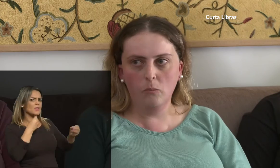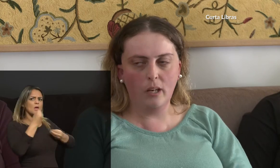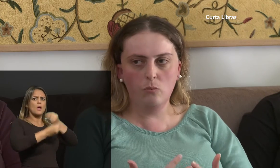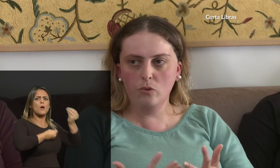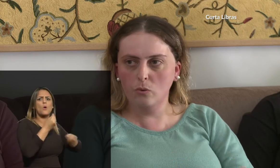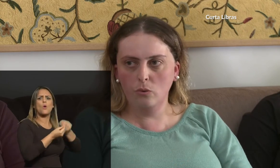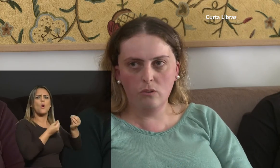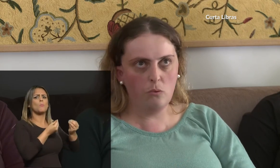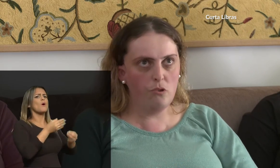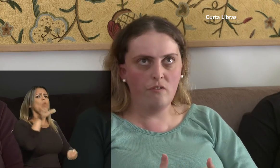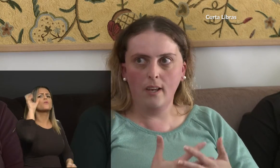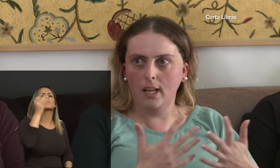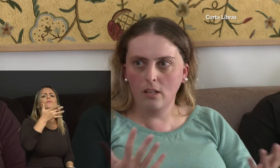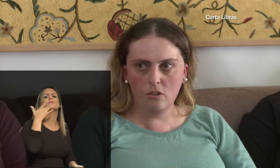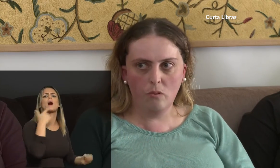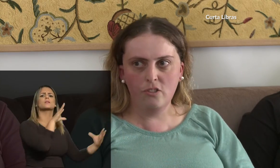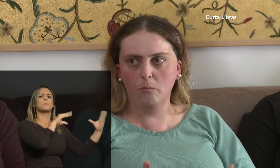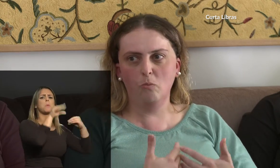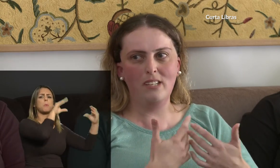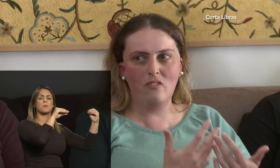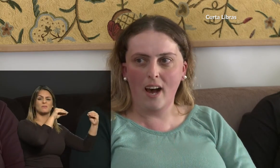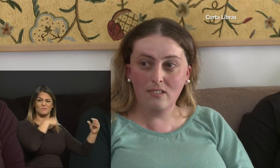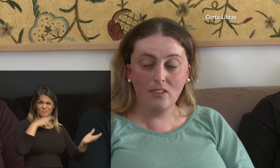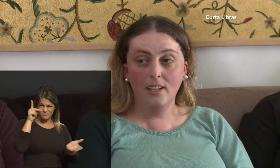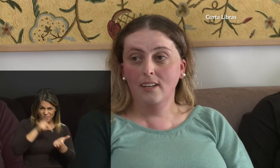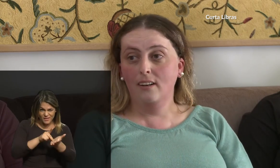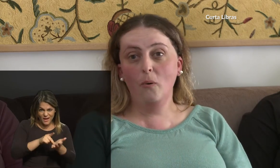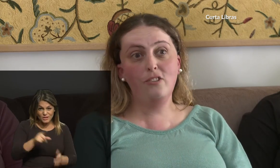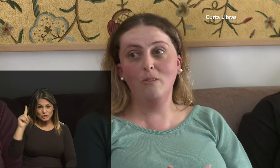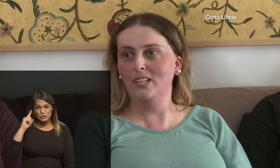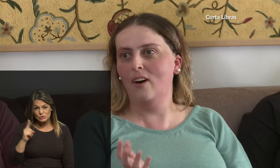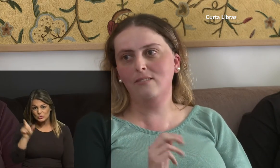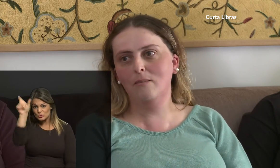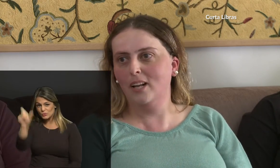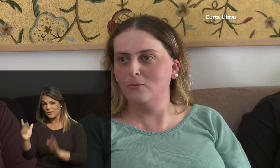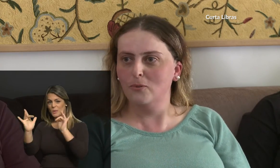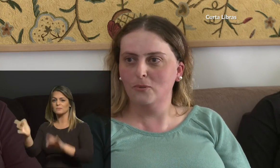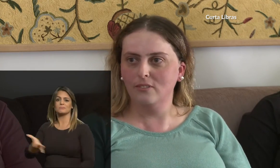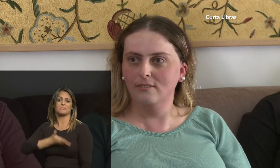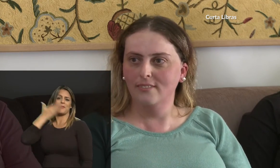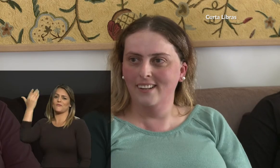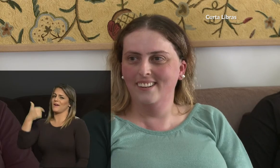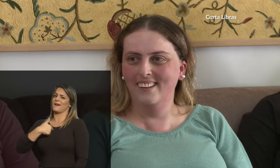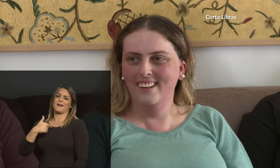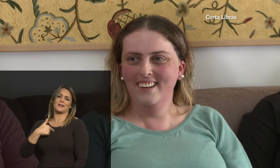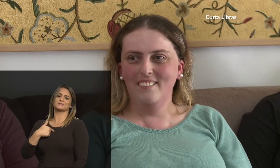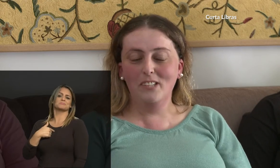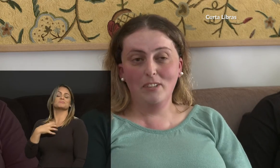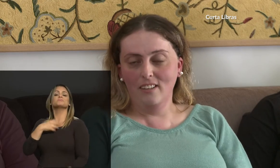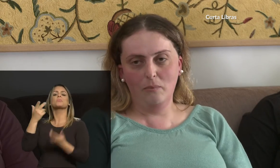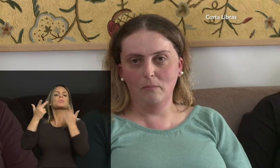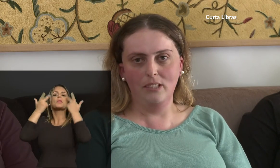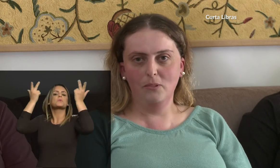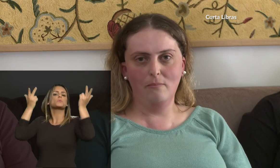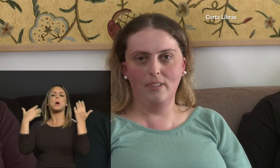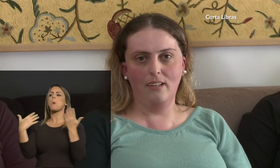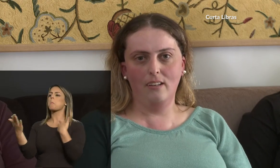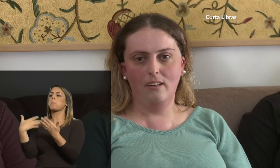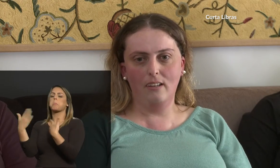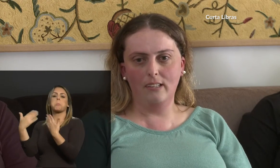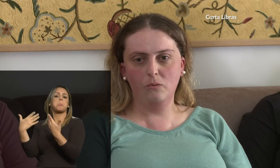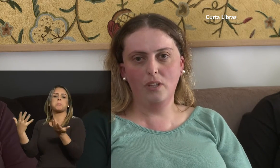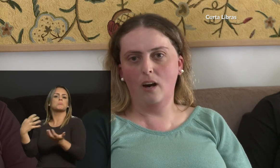consegue namorar com um surdo? É tudo diferente, o ouvinte é muito mais fácil. Eu acho tão mais fácil namorar com um surdo. Para mim,